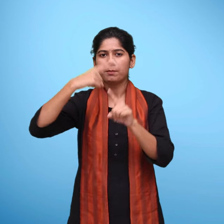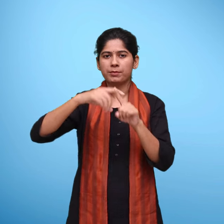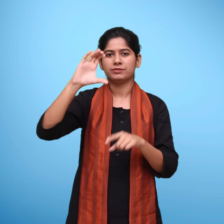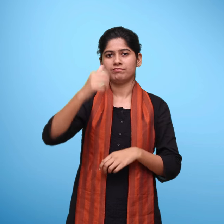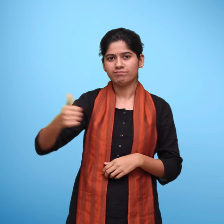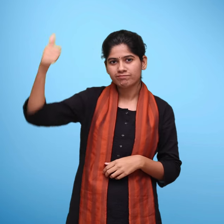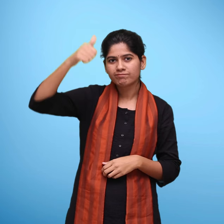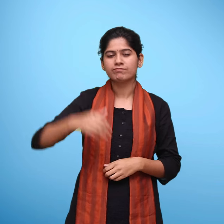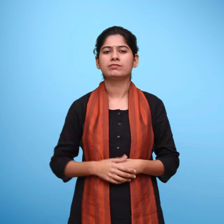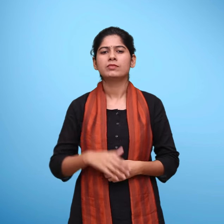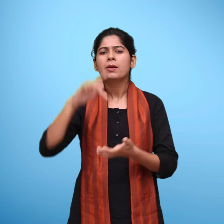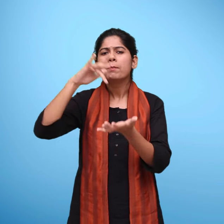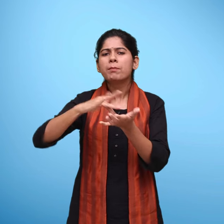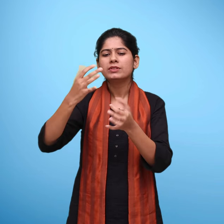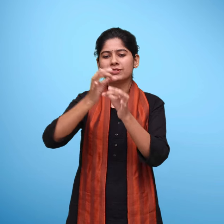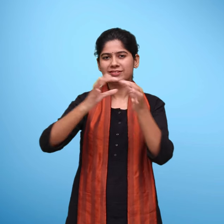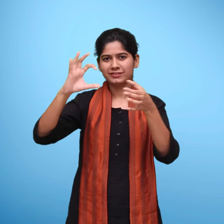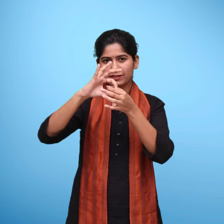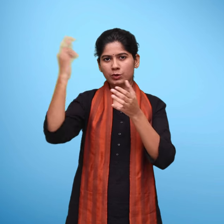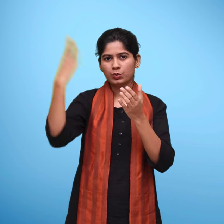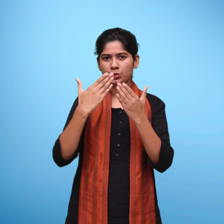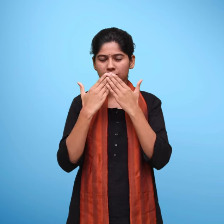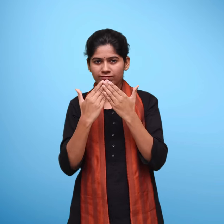अनुसंधान और प्रशिक्षन परिशद नई दिल्ली